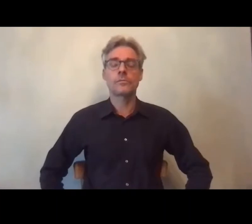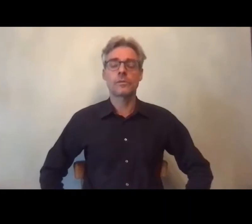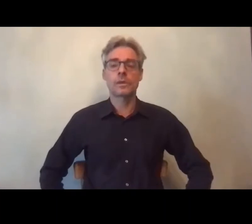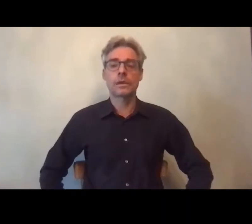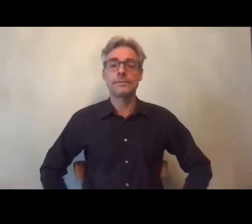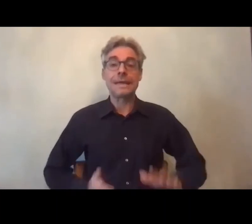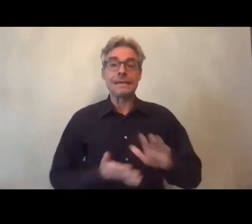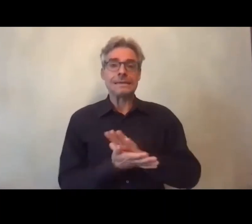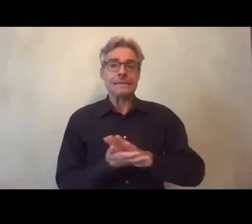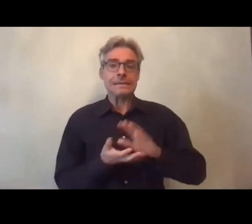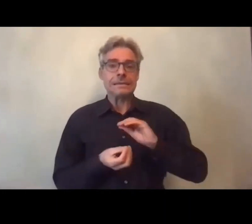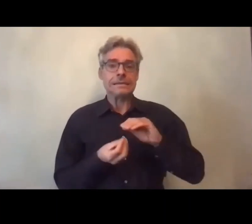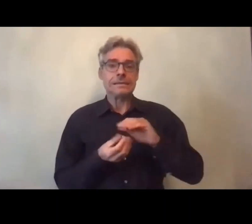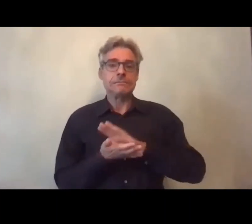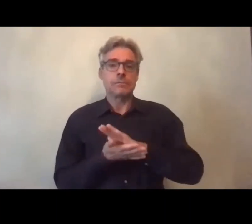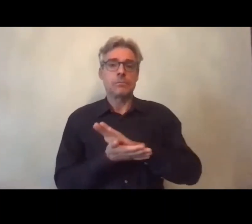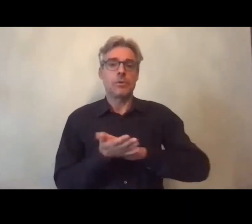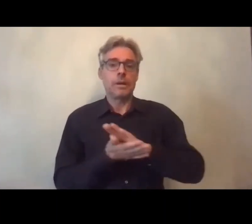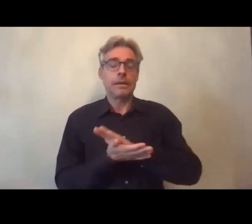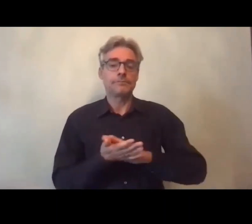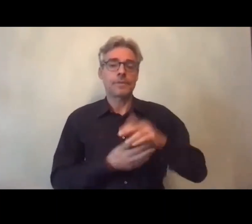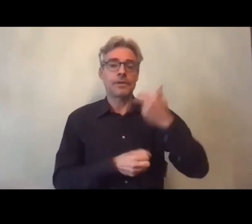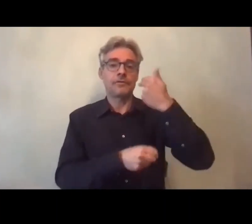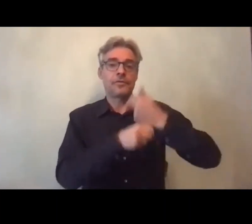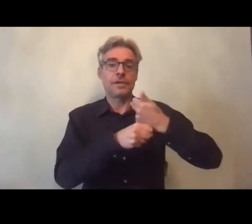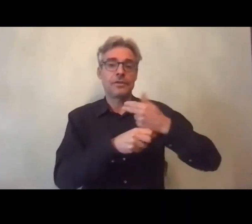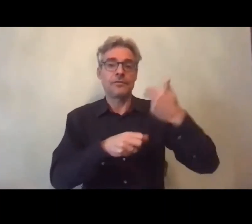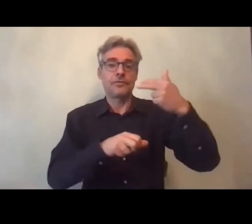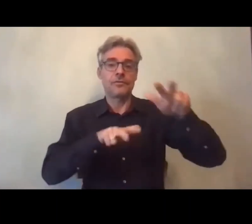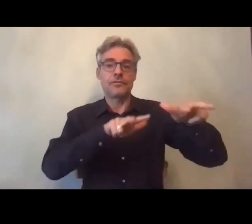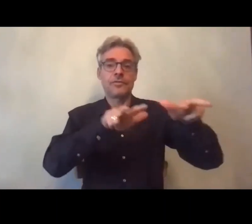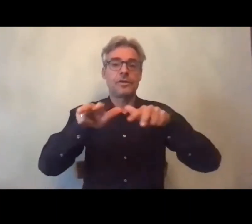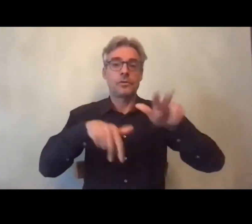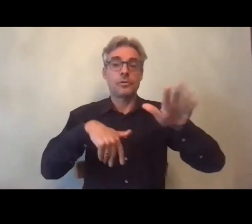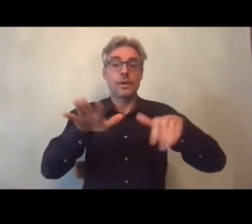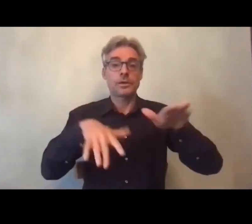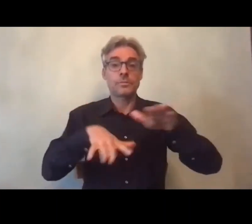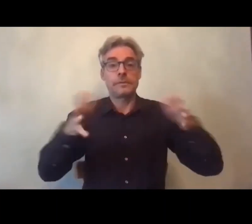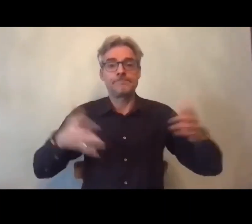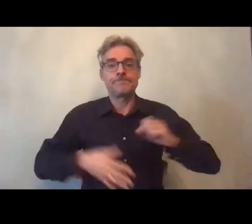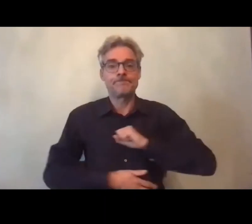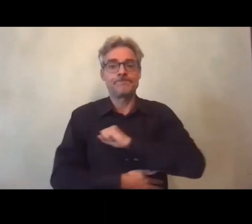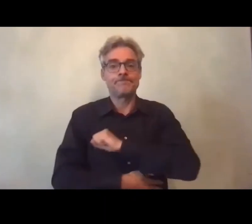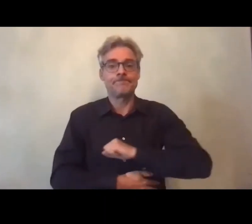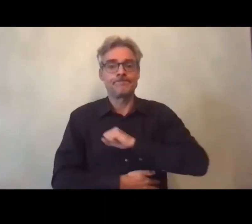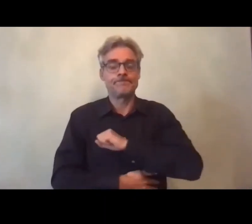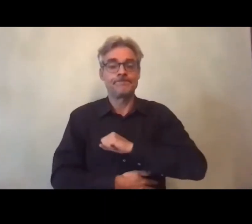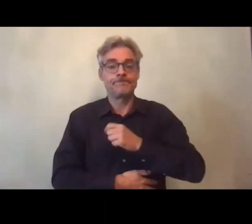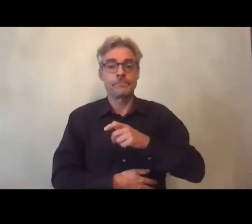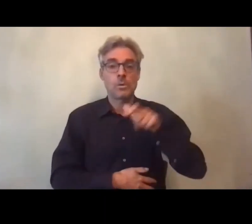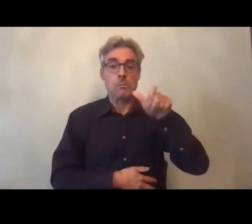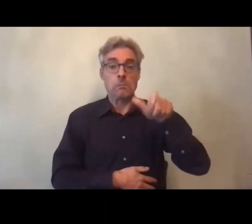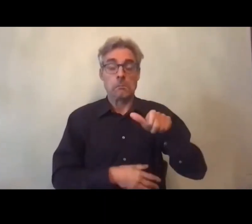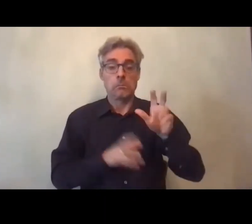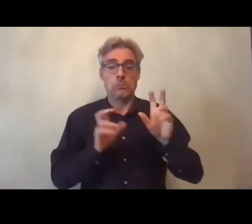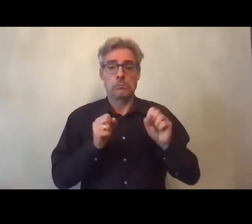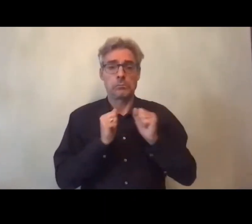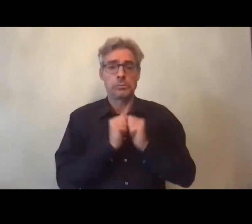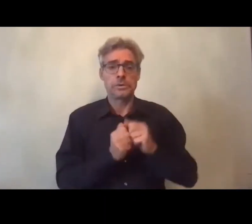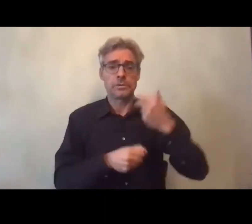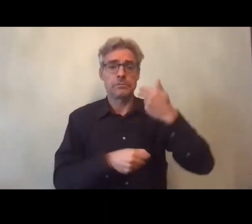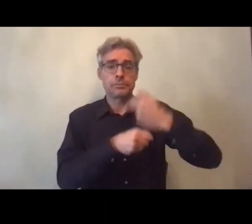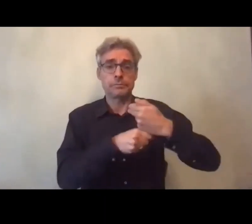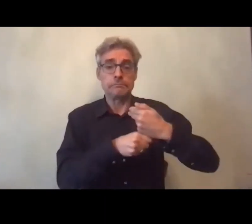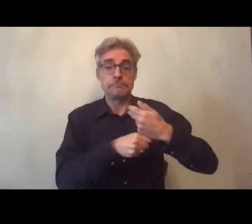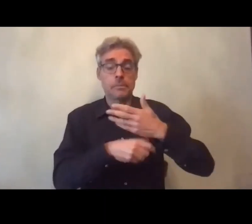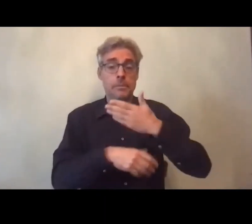un petit souci c'est que je ne peux pas réactiver la vidéo donc si la personne qui m'a coupée pouvait me remettre à l'écran merci